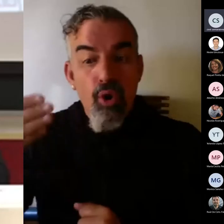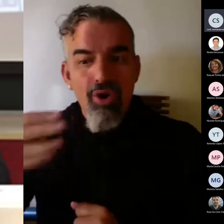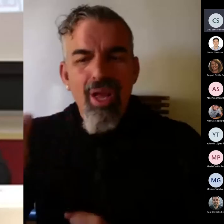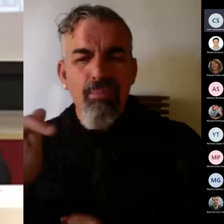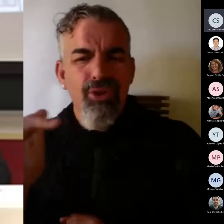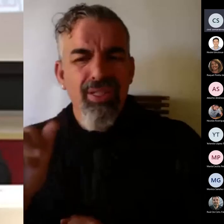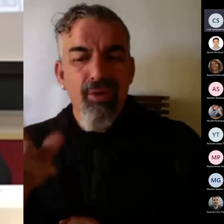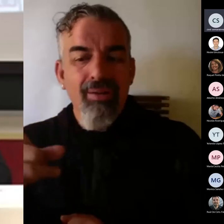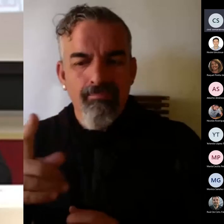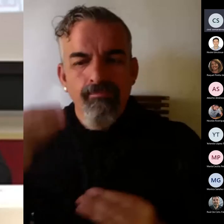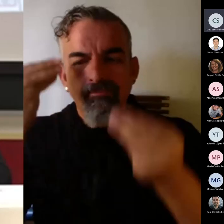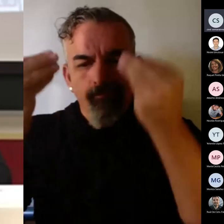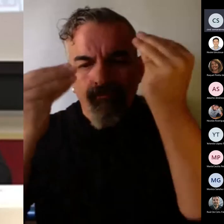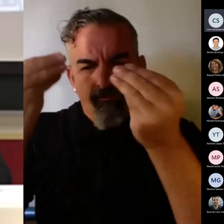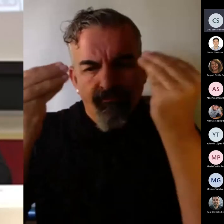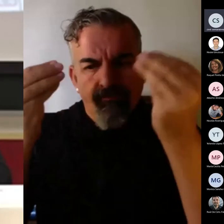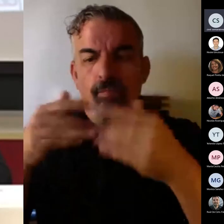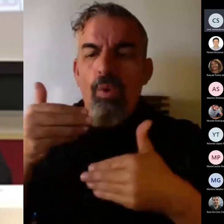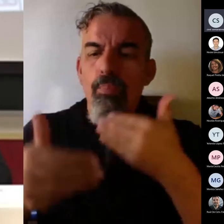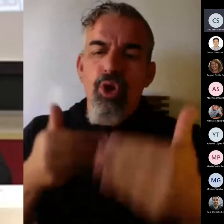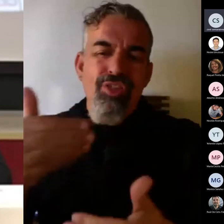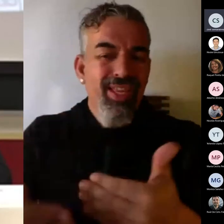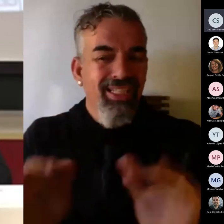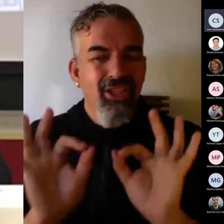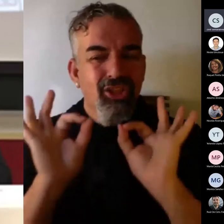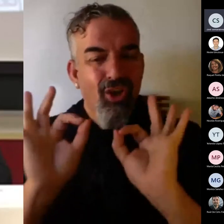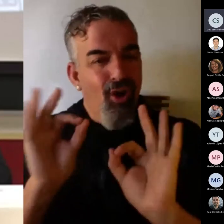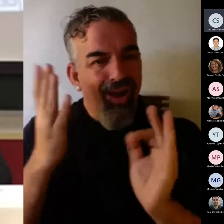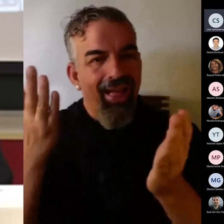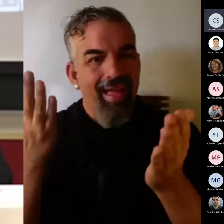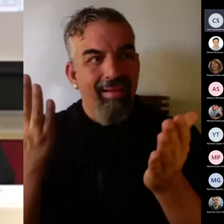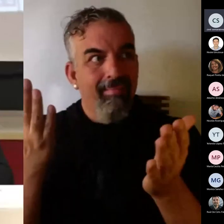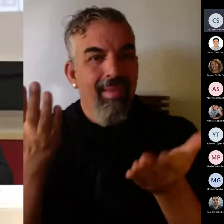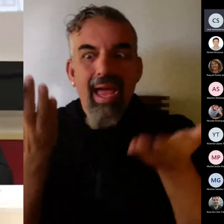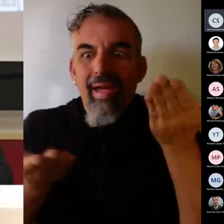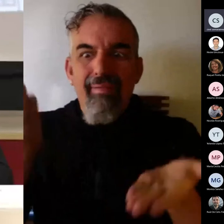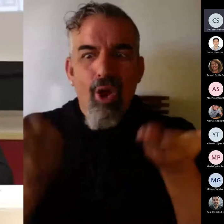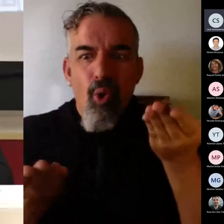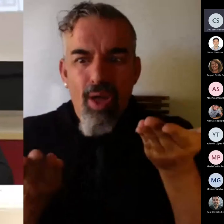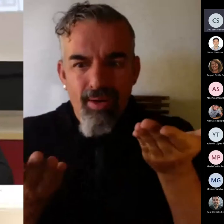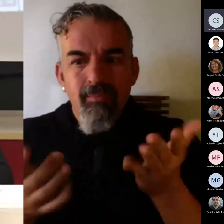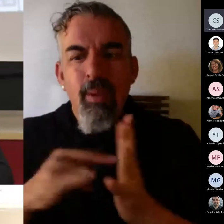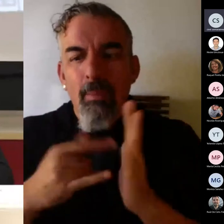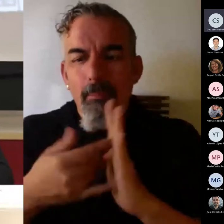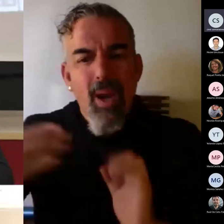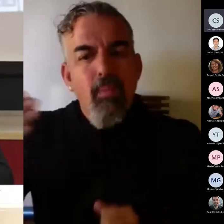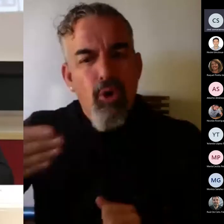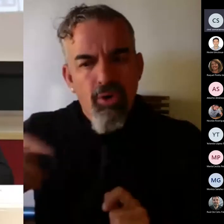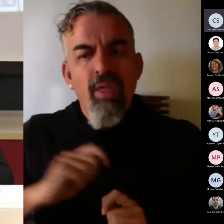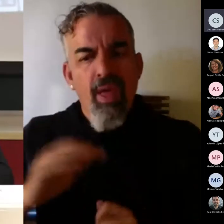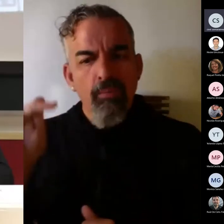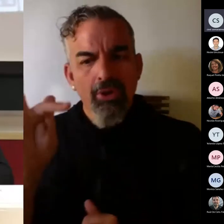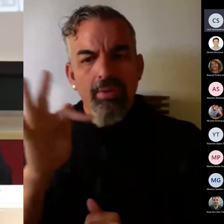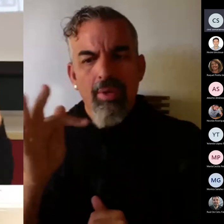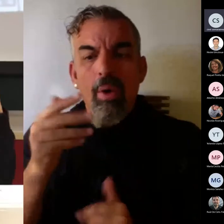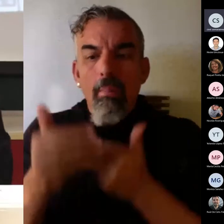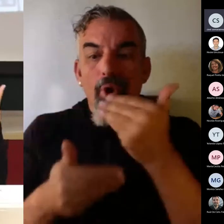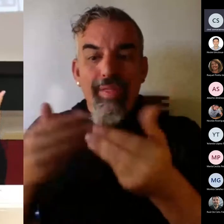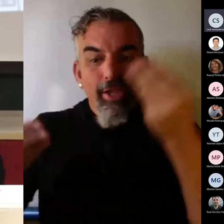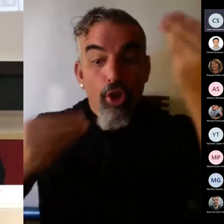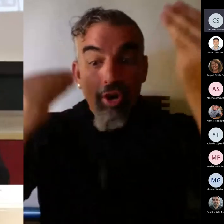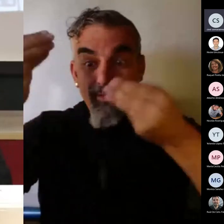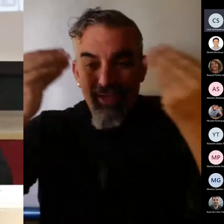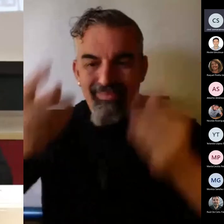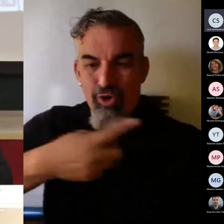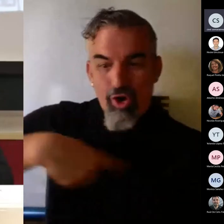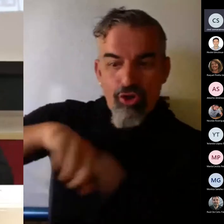reflexión por parte del profesor sobre realmente lo que es evaluar. En ese proceso de reflexión se nos ha obligado de